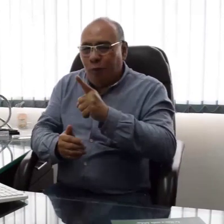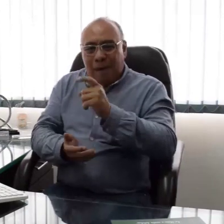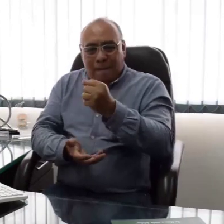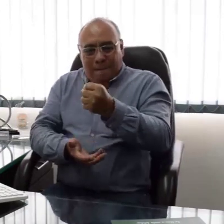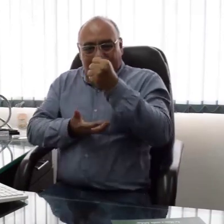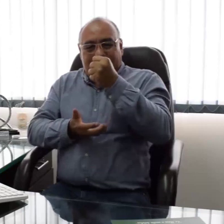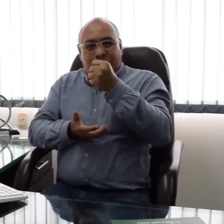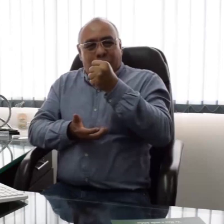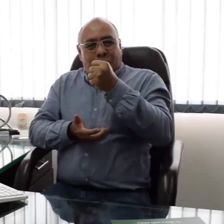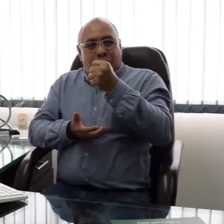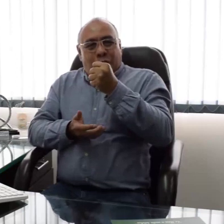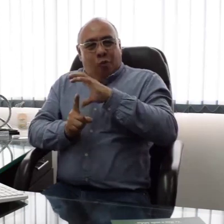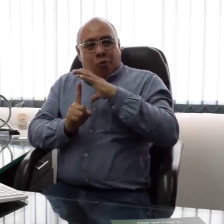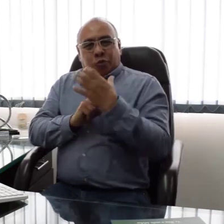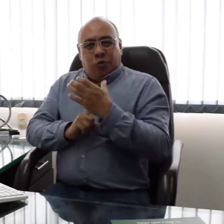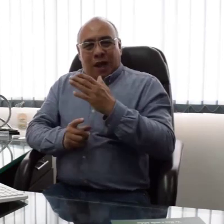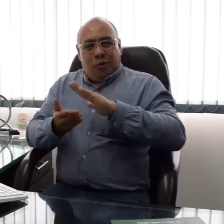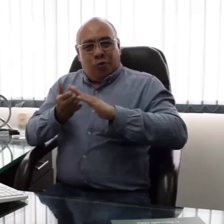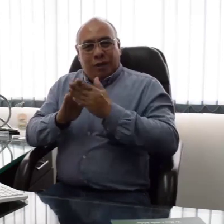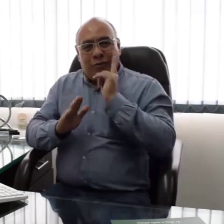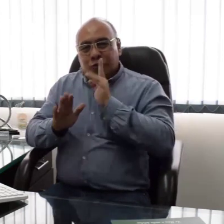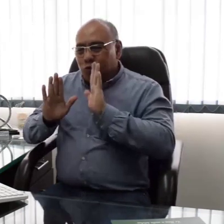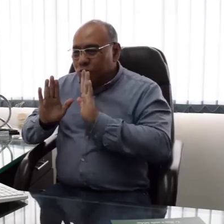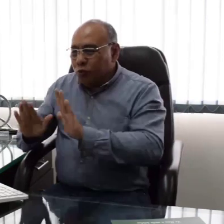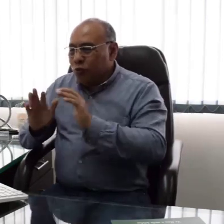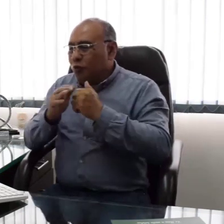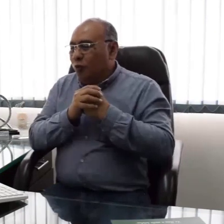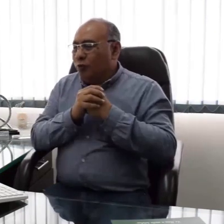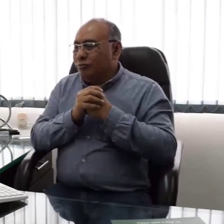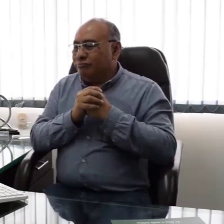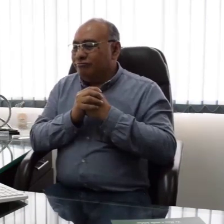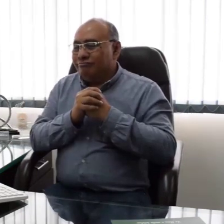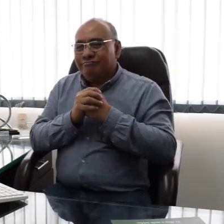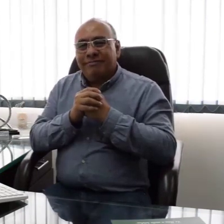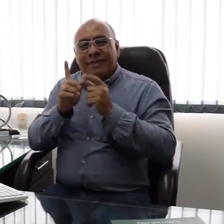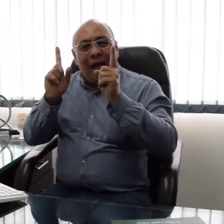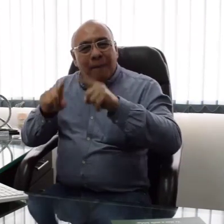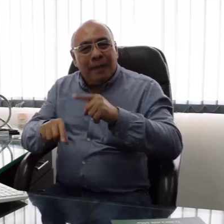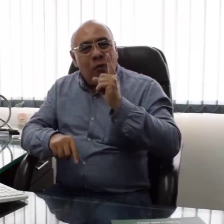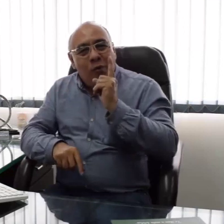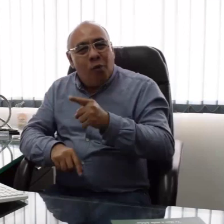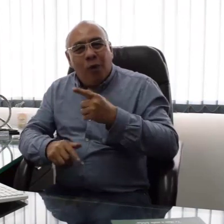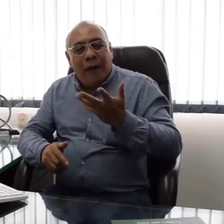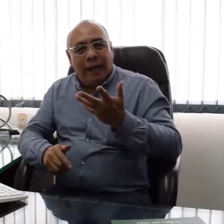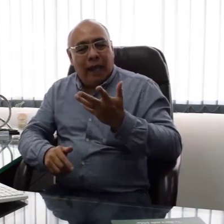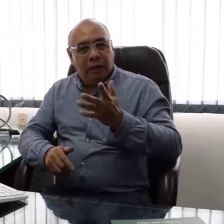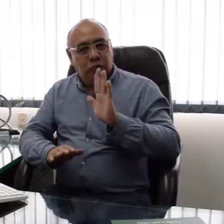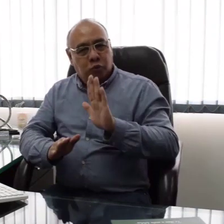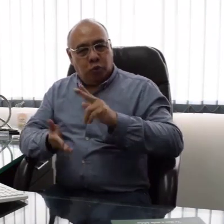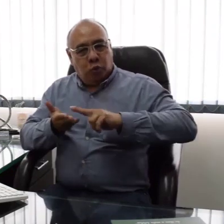Empecemos por hablar de la lengua de señas como patrimonio cultural de la comunidad sorda. También de la ética